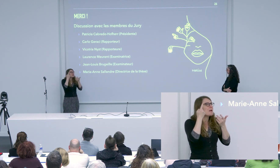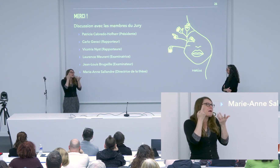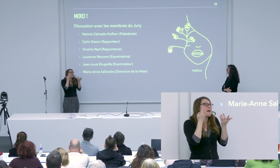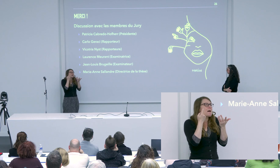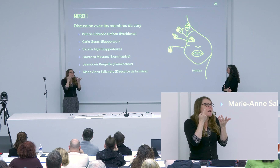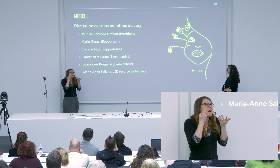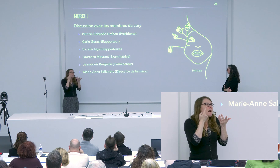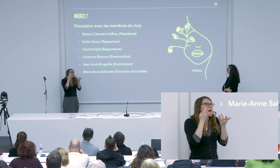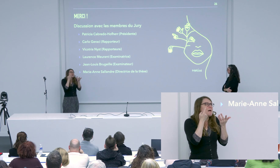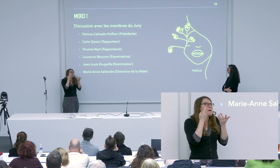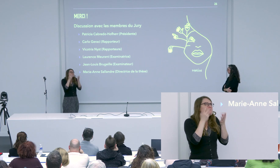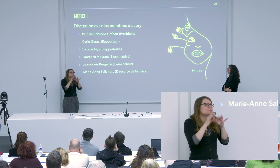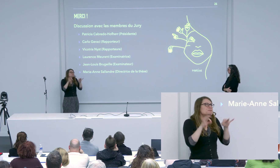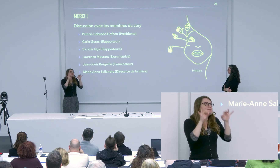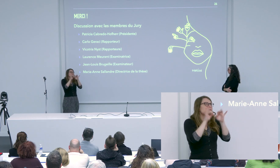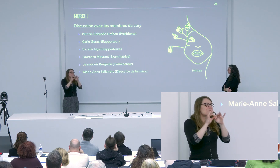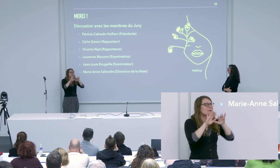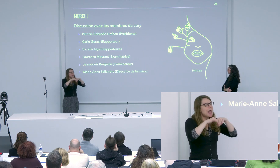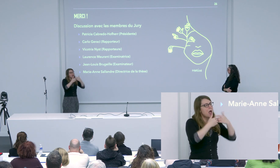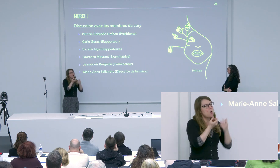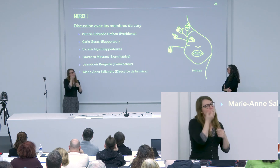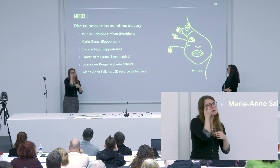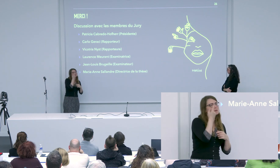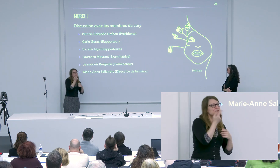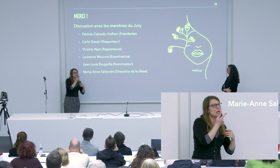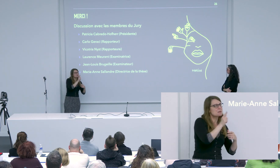Ta thèse a suscité de nombreuses réflexions, ça c'est sûr.